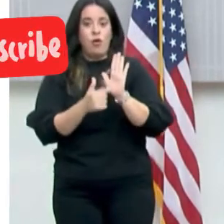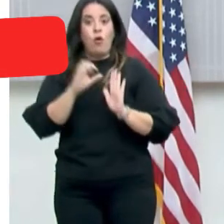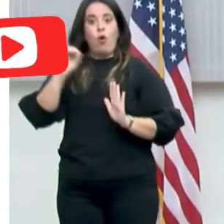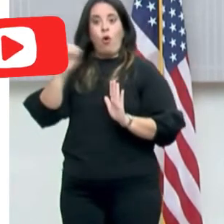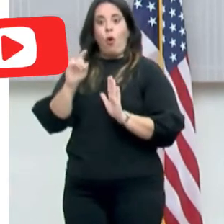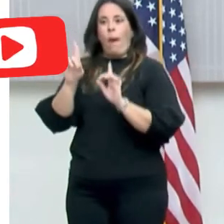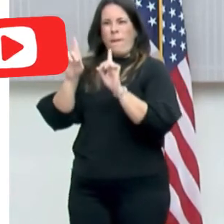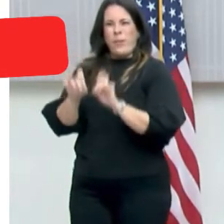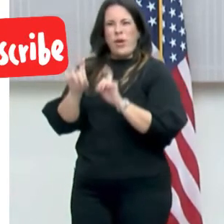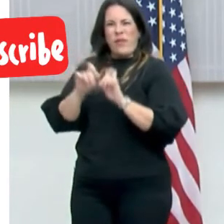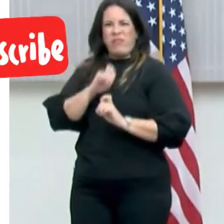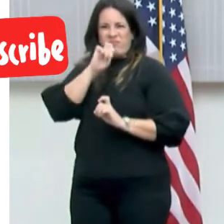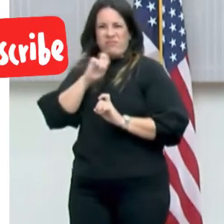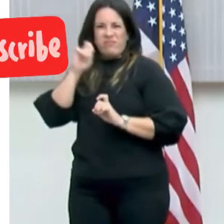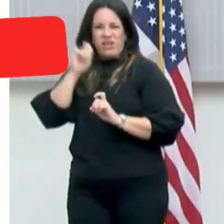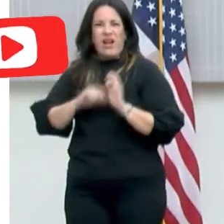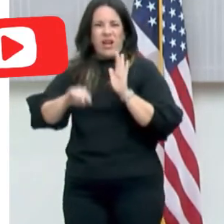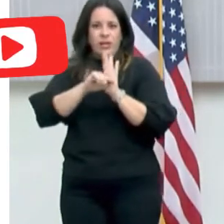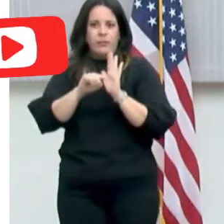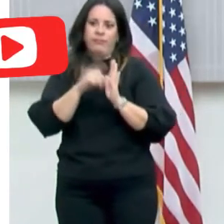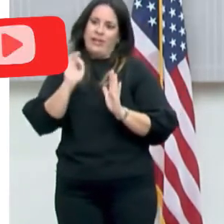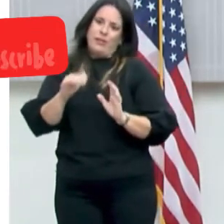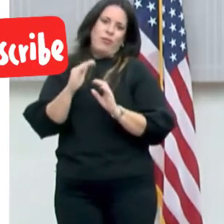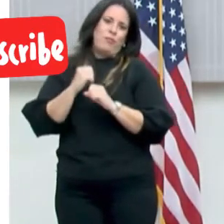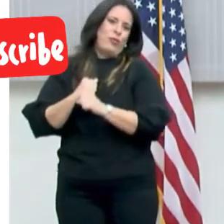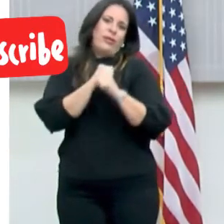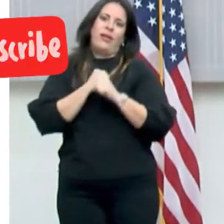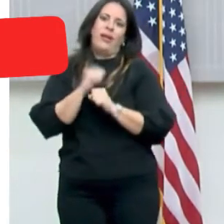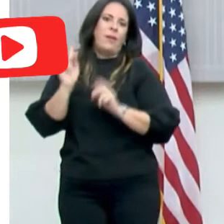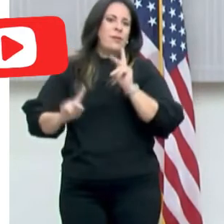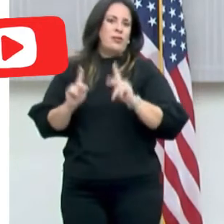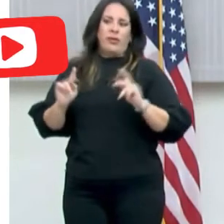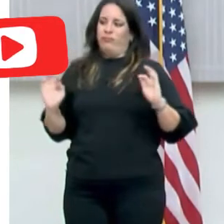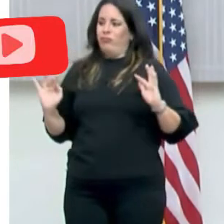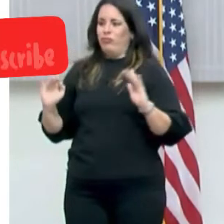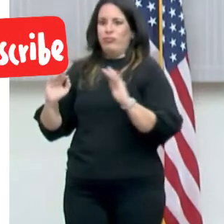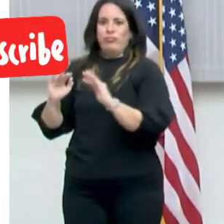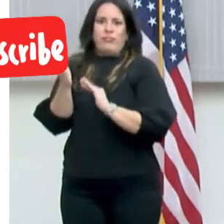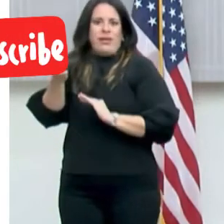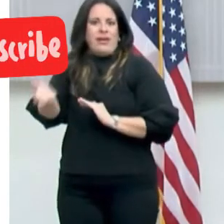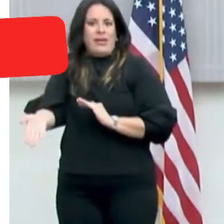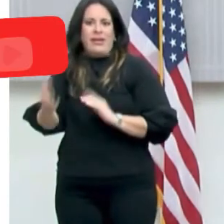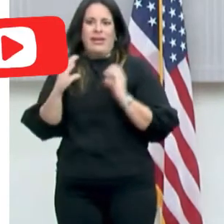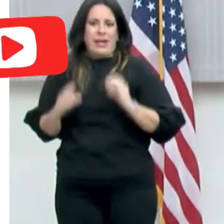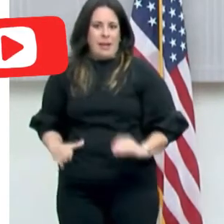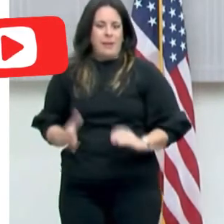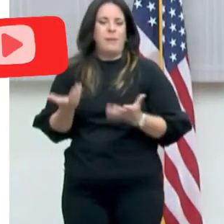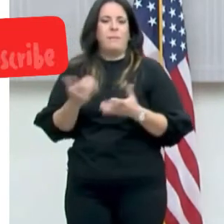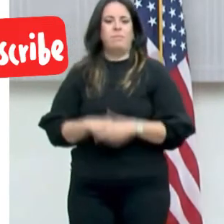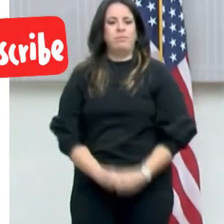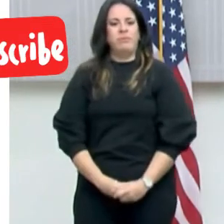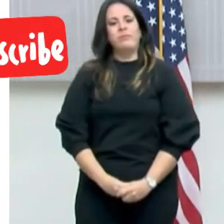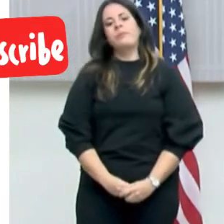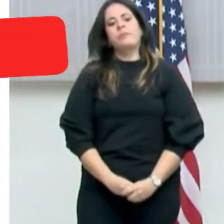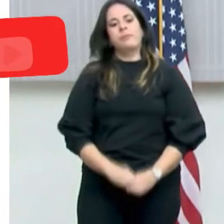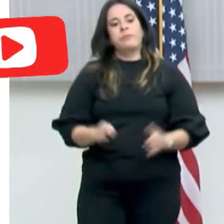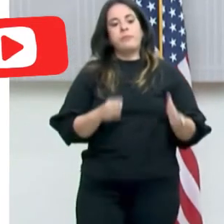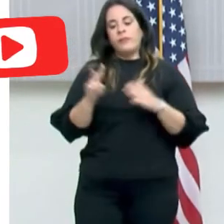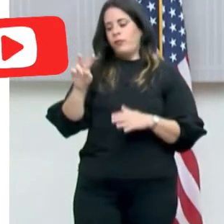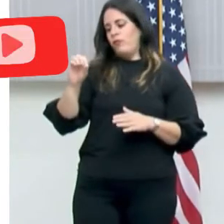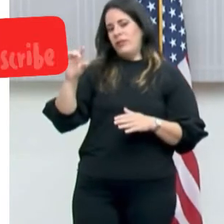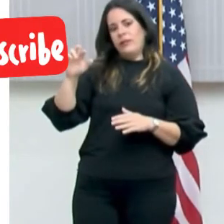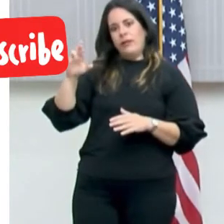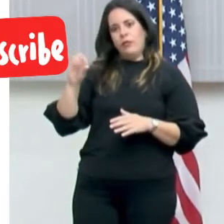negativa de COVID, porque eso protege a los comensales, a los clientes de esos establecimientos. El vocero.